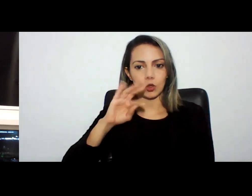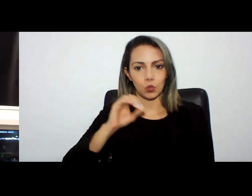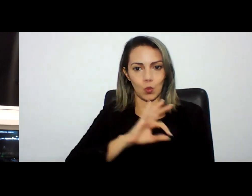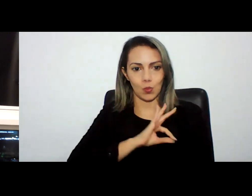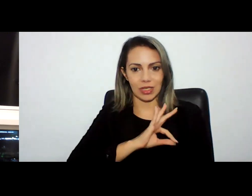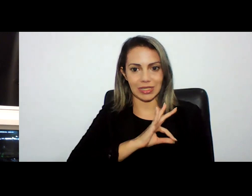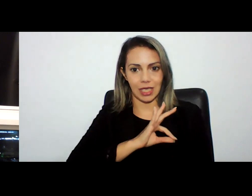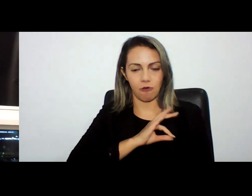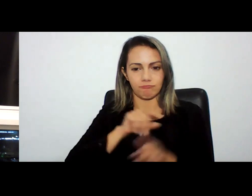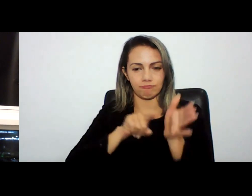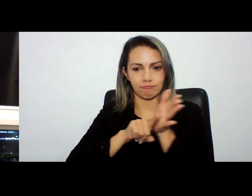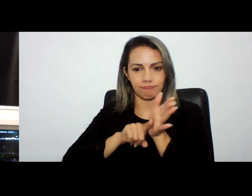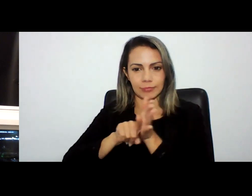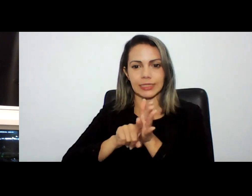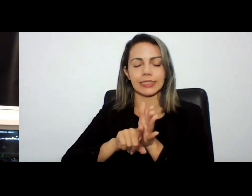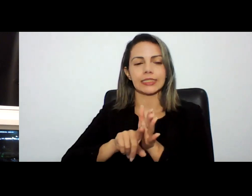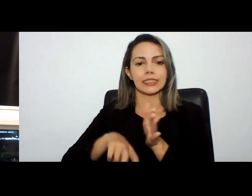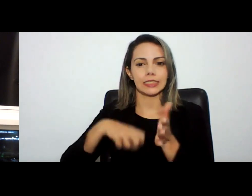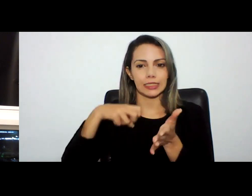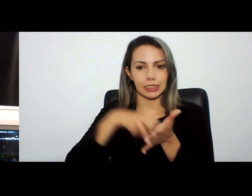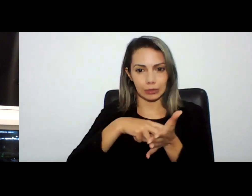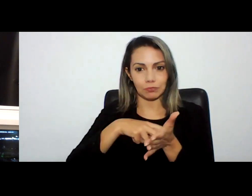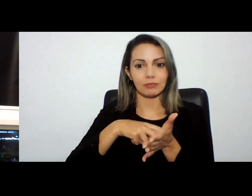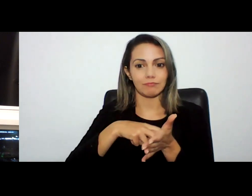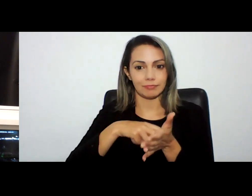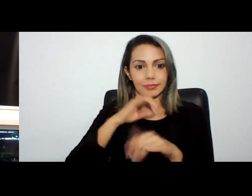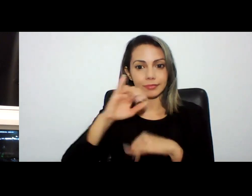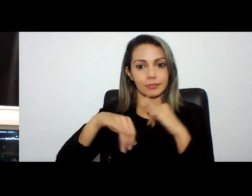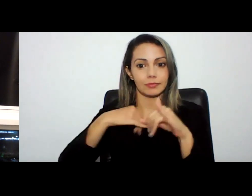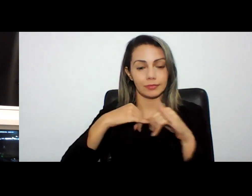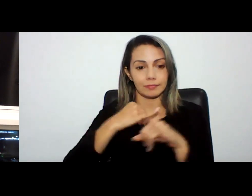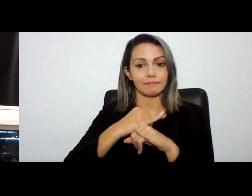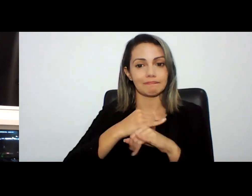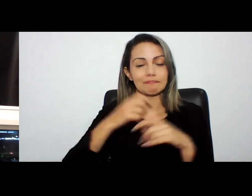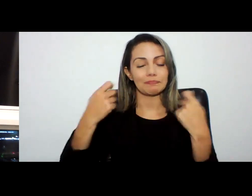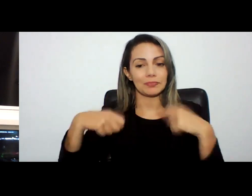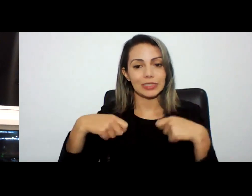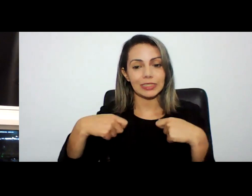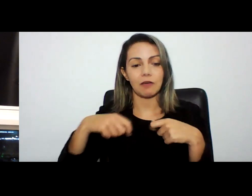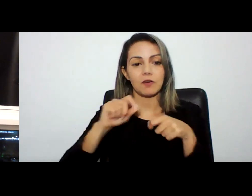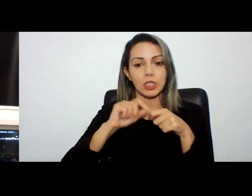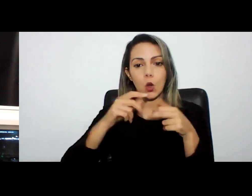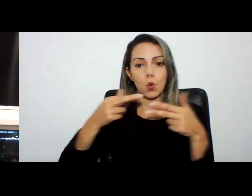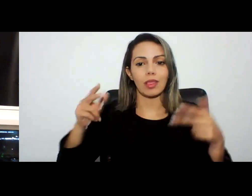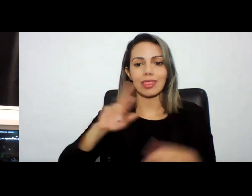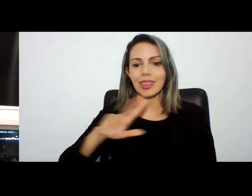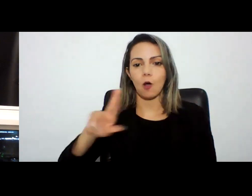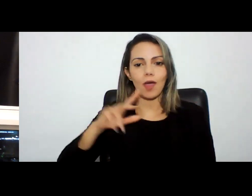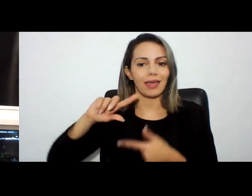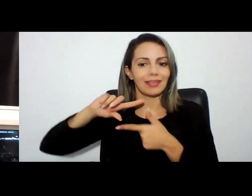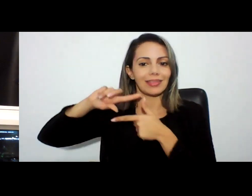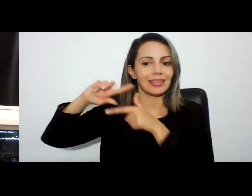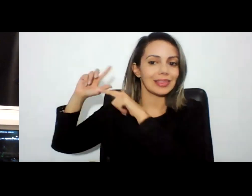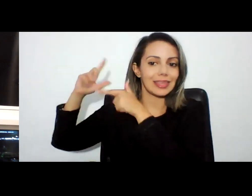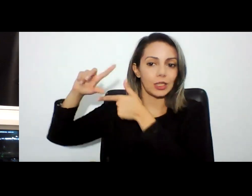havia necessidade que a gente adotasse mecanismos não tradicionais e por não serem tradicionais não eram